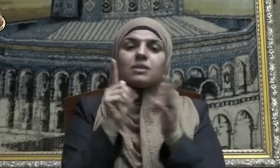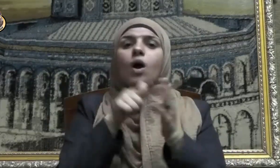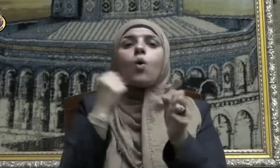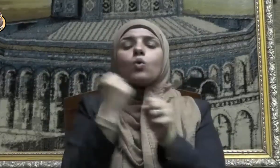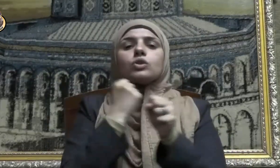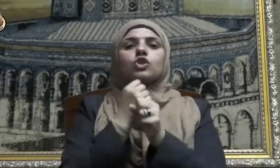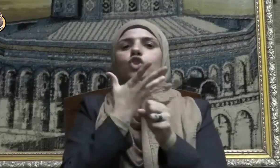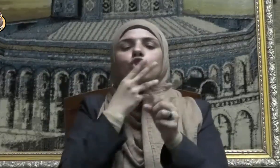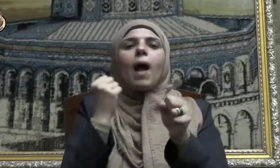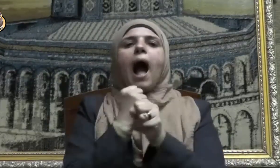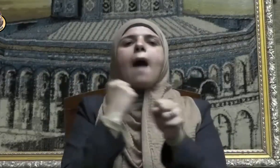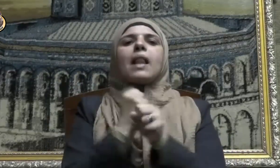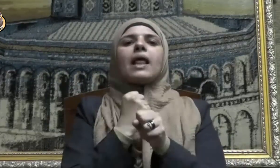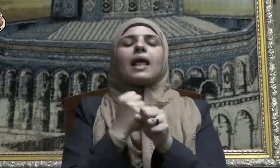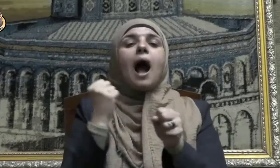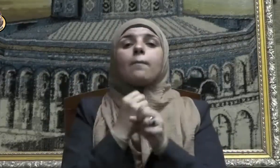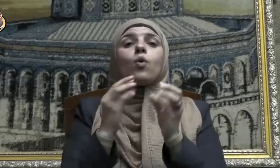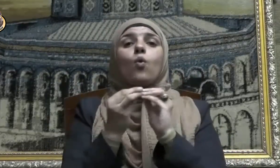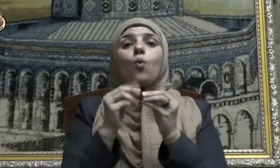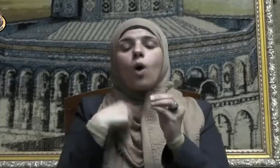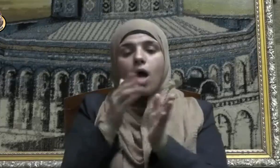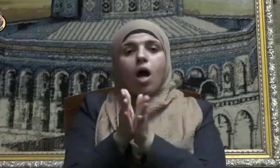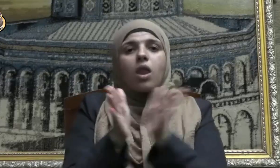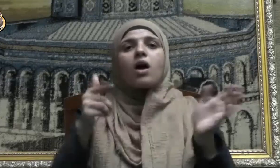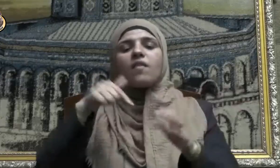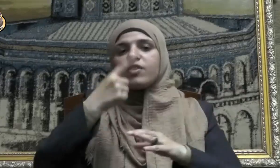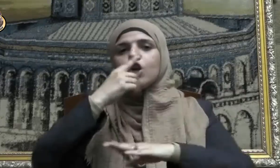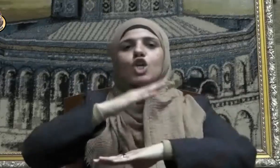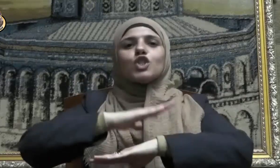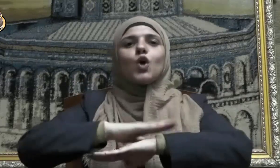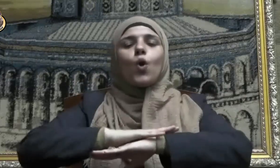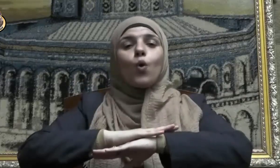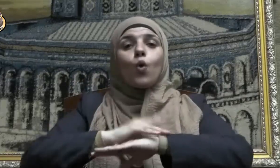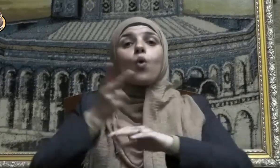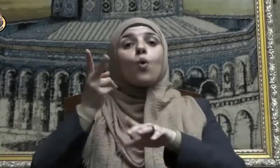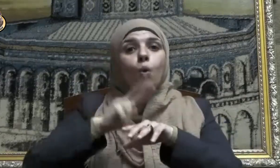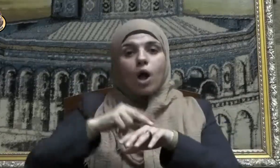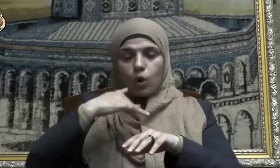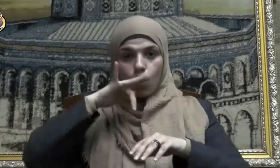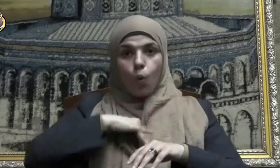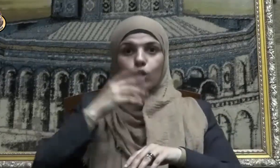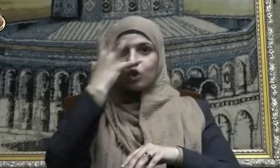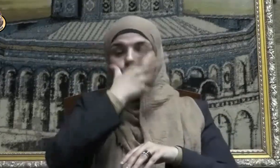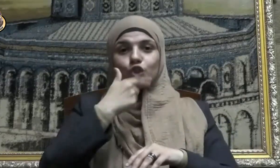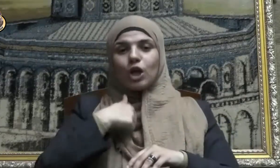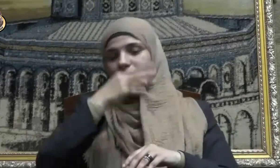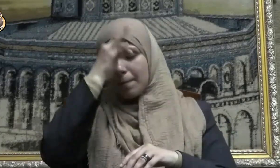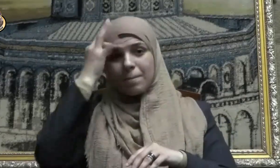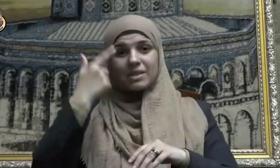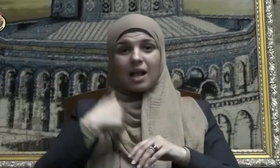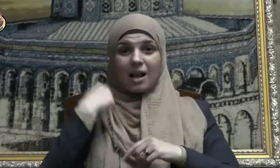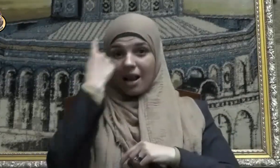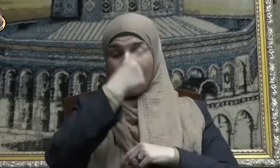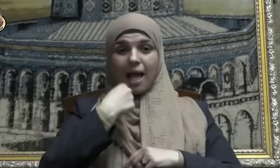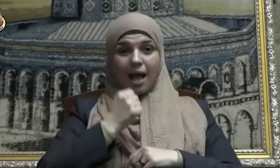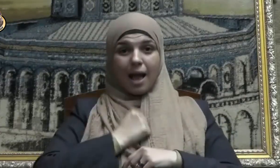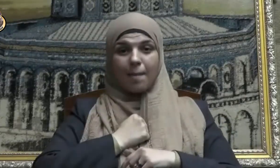وهو انحراف في السلوك وتلبس بشيء من علامات المنافقين